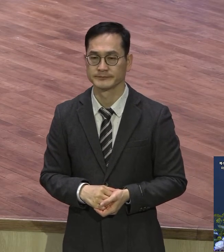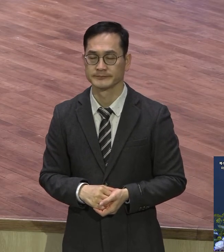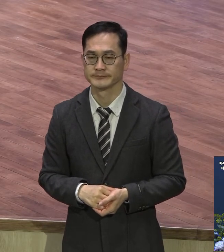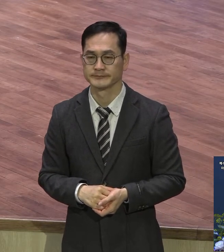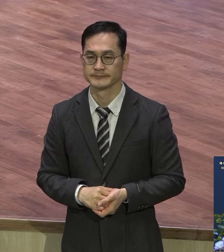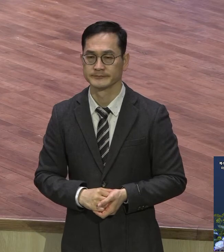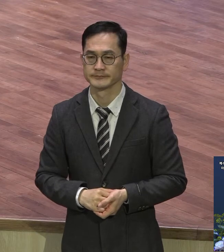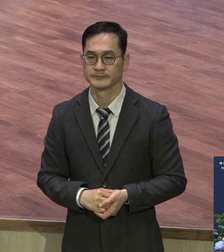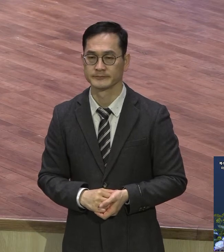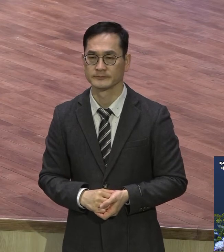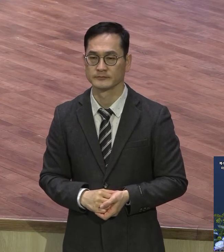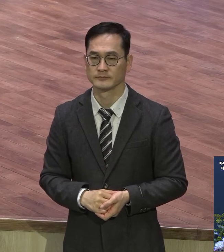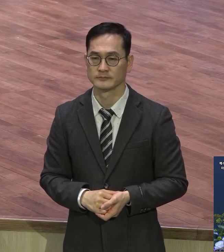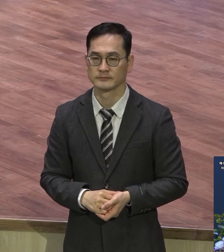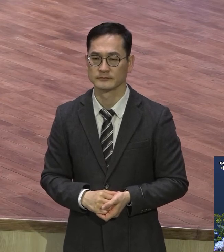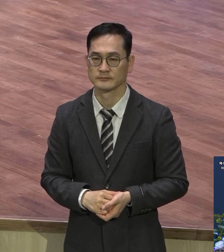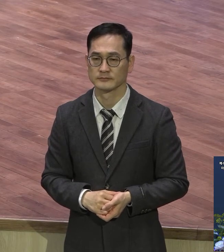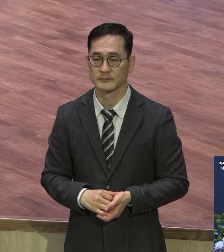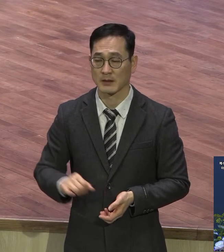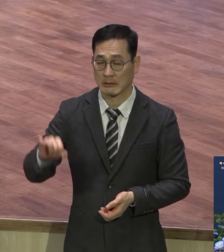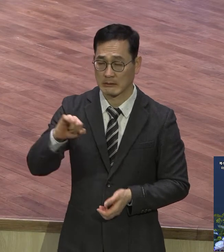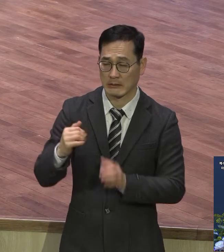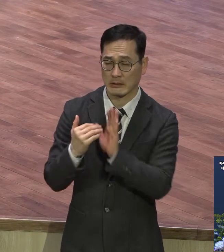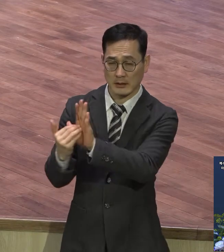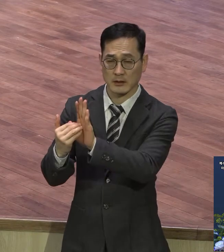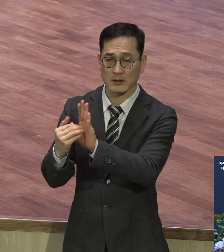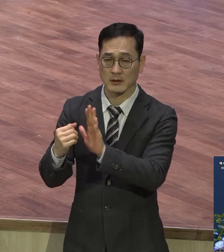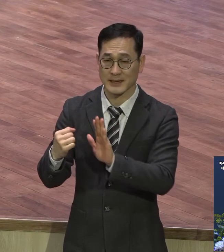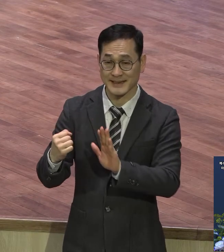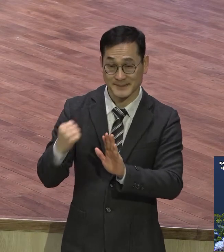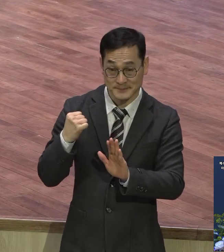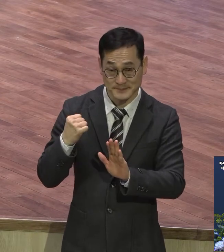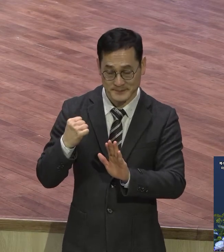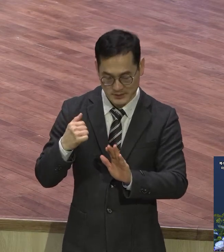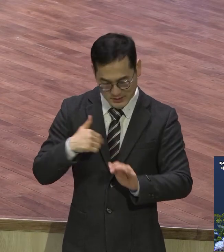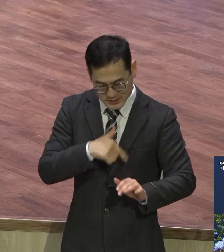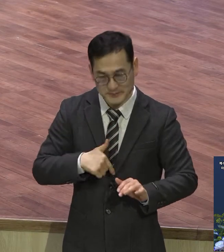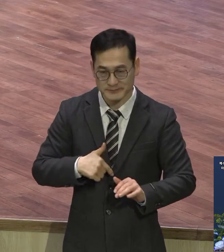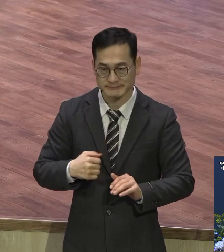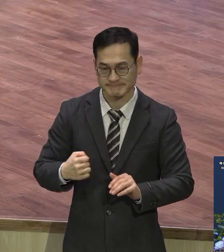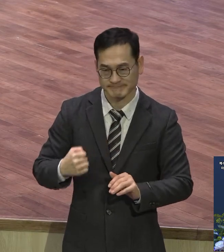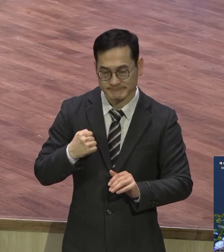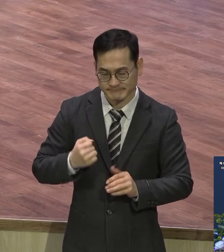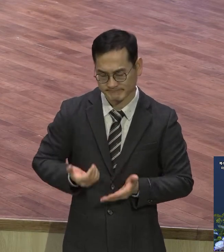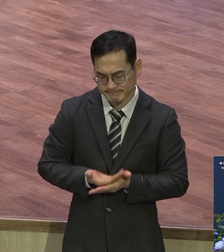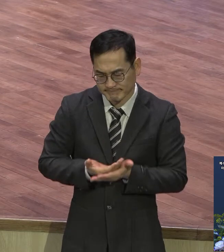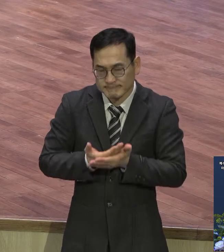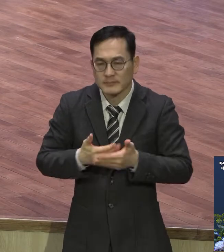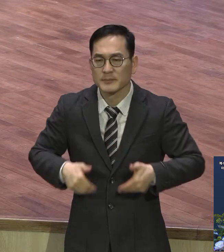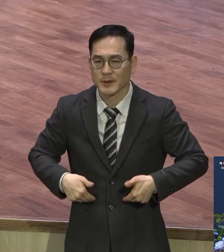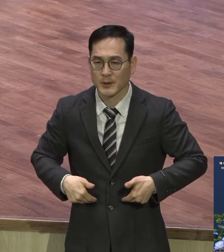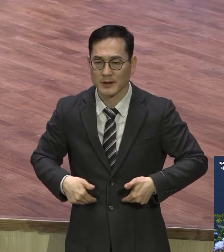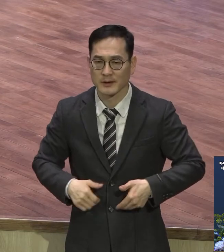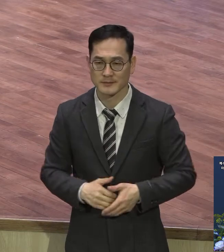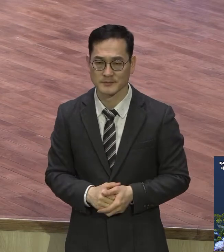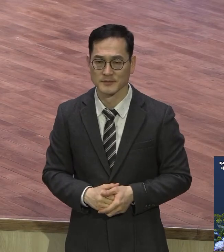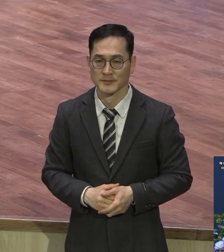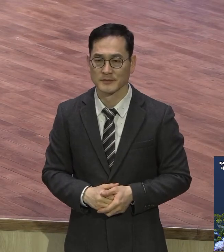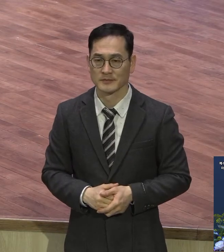면역력을 키우는 거 이거 중요합니다. 특별히 여러분의 이 육신을